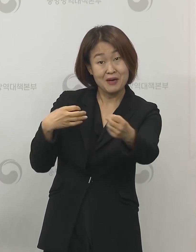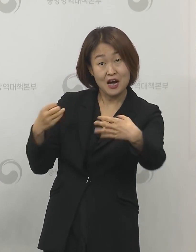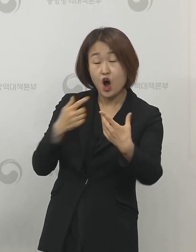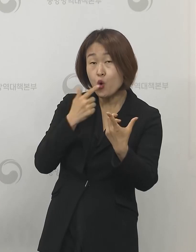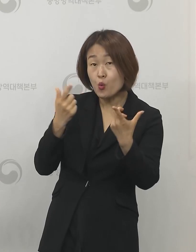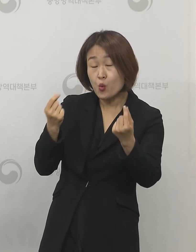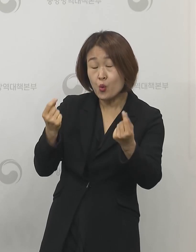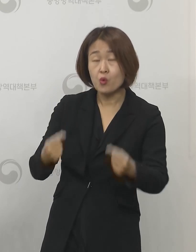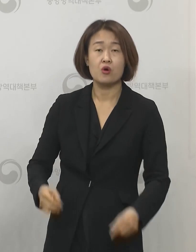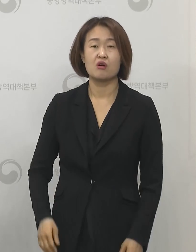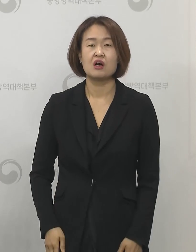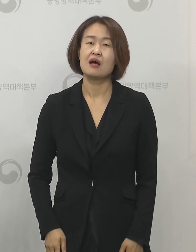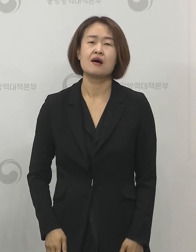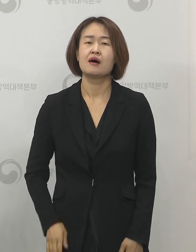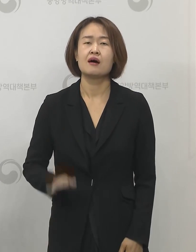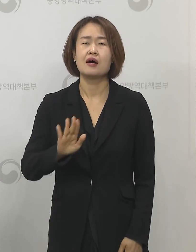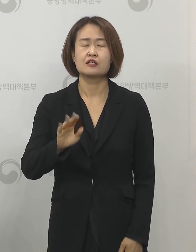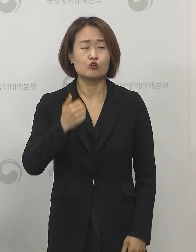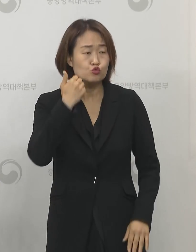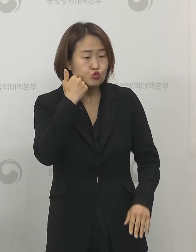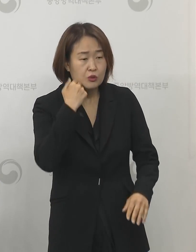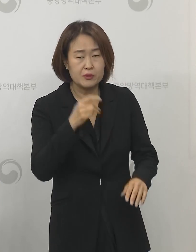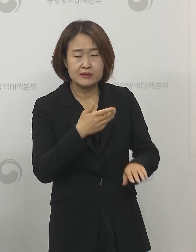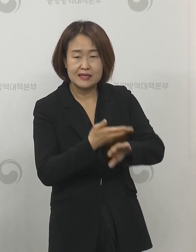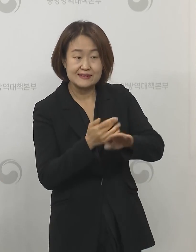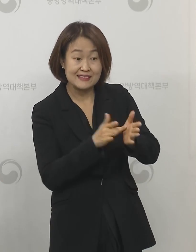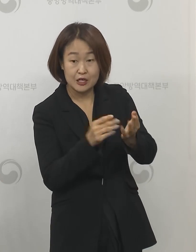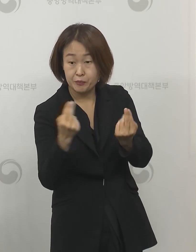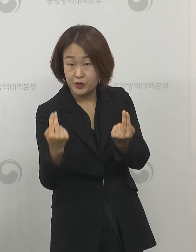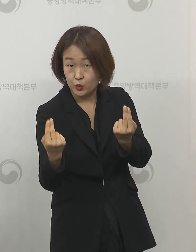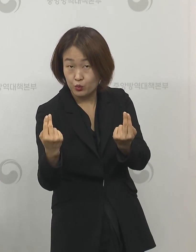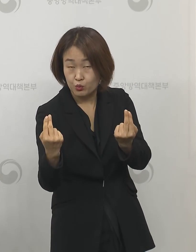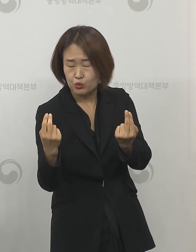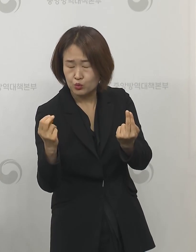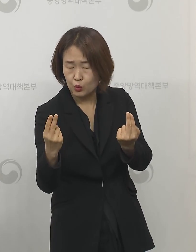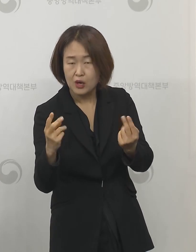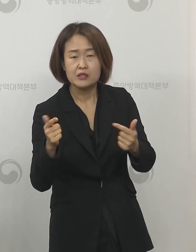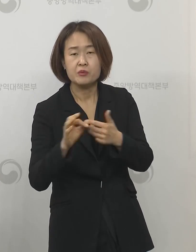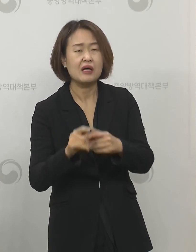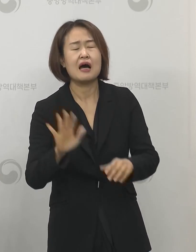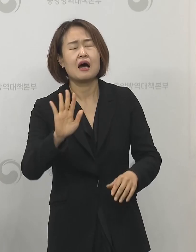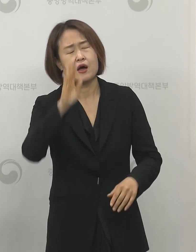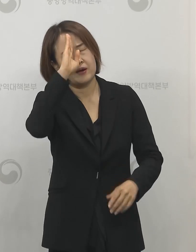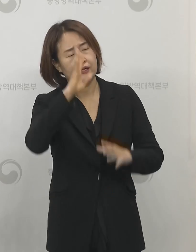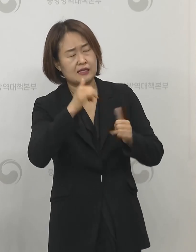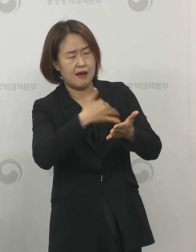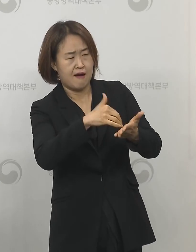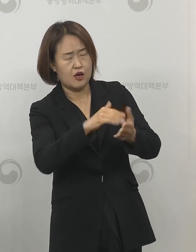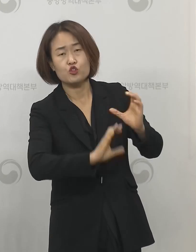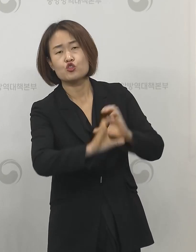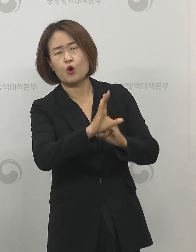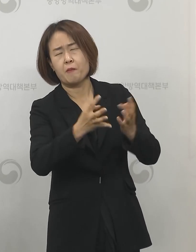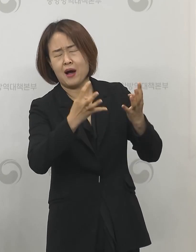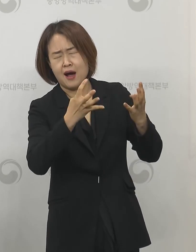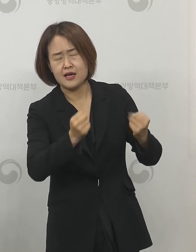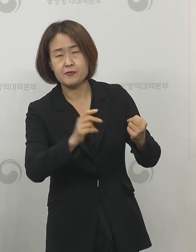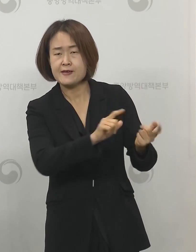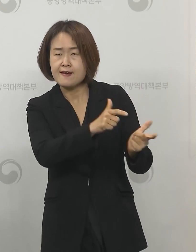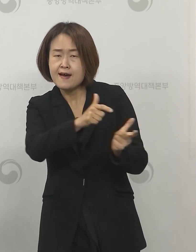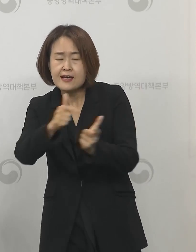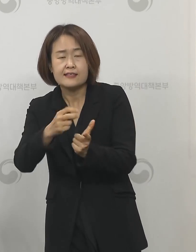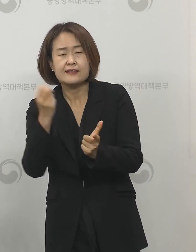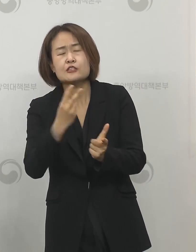어떤 대조약과의 비교를 한다거나 아니면 좀 더 많은 수의 환자에게 다양하게